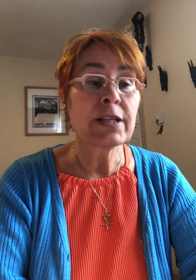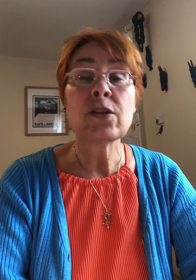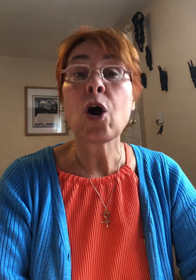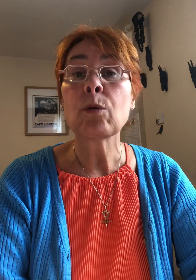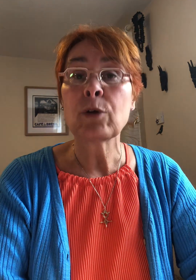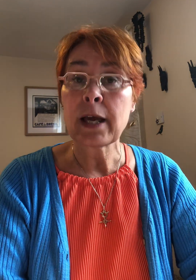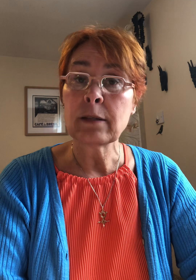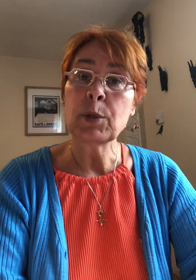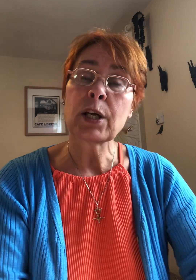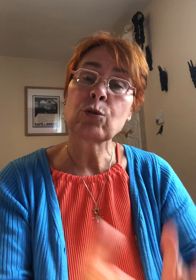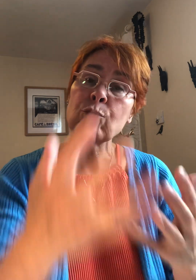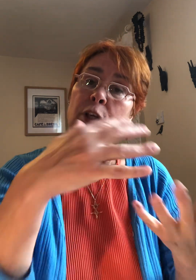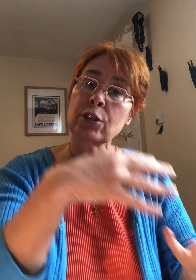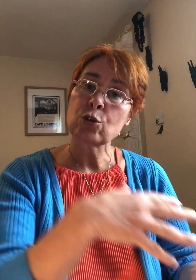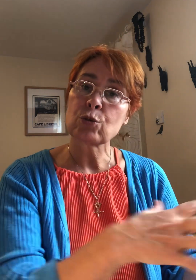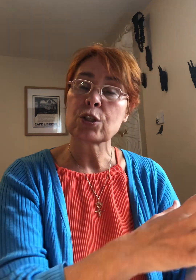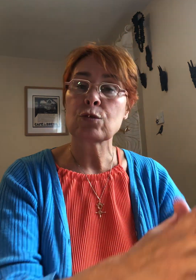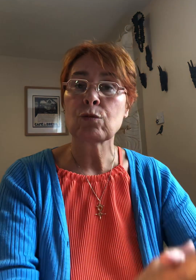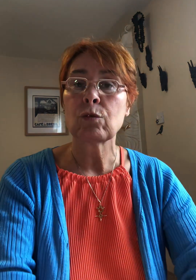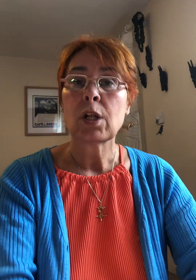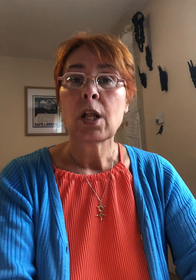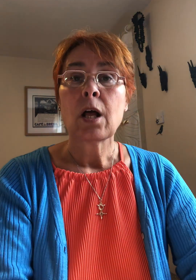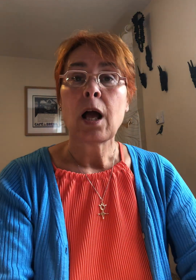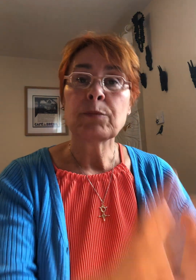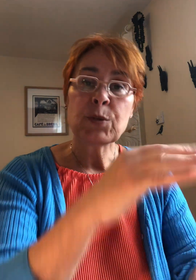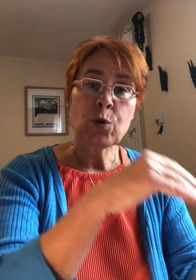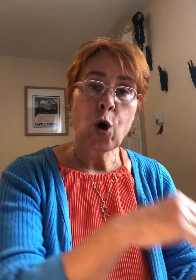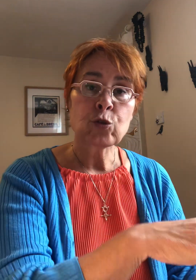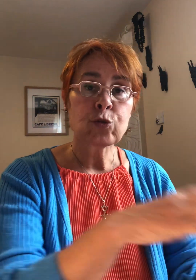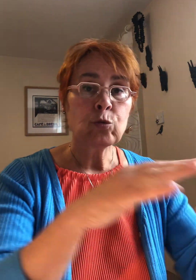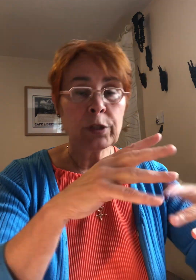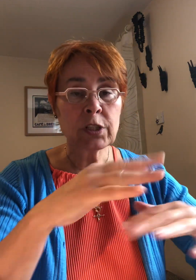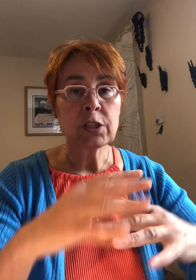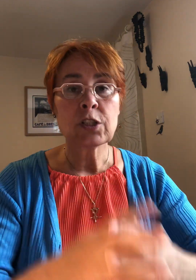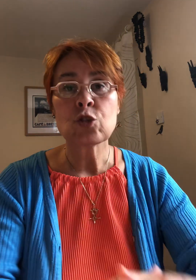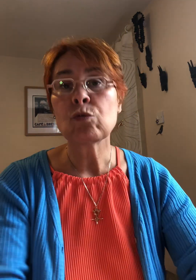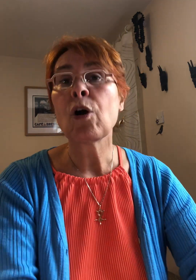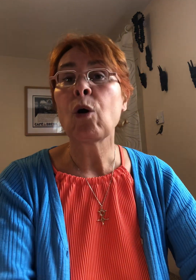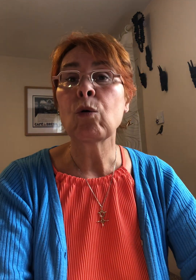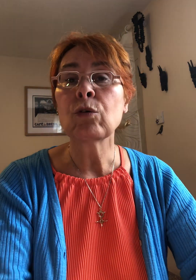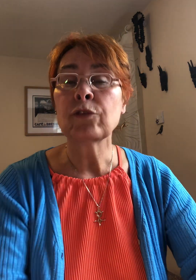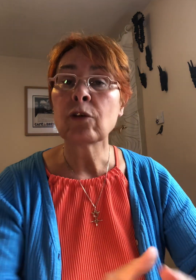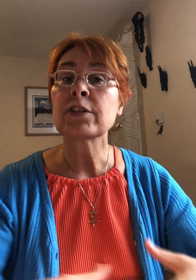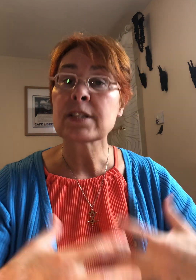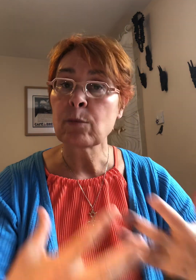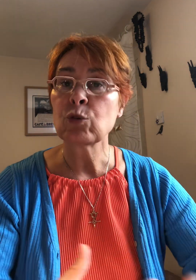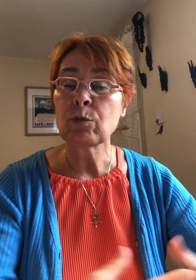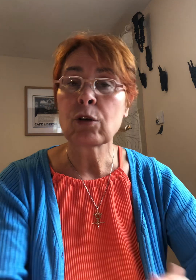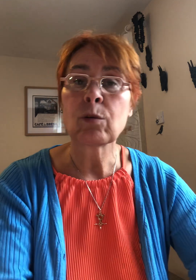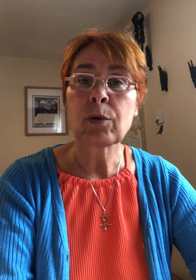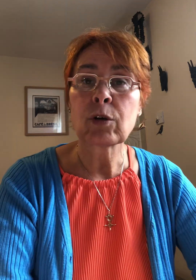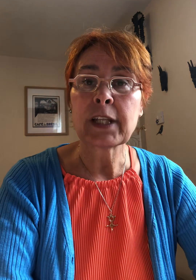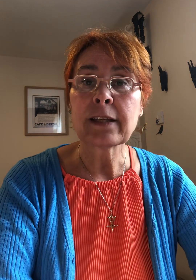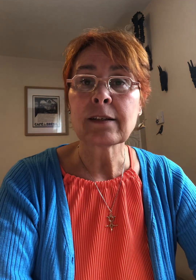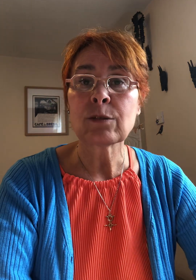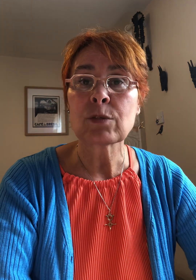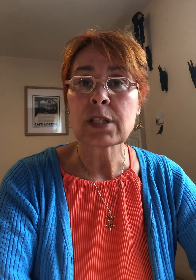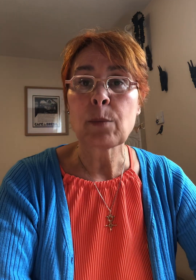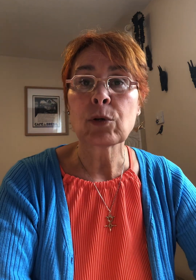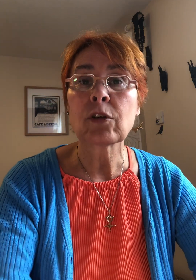énorme aide mais quelquefois il ya des choses qui sont un petit peu en dessous et qui qui joue leur rôle dans des symptômes que l'on peut connaître donc c'est important